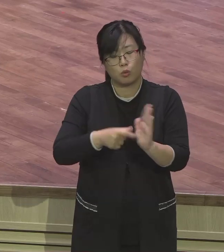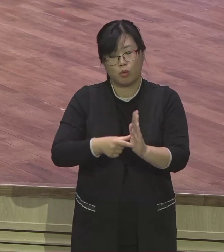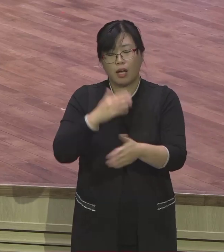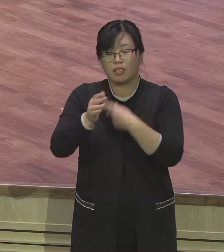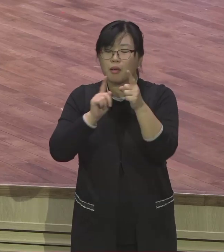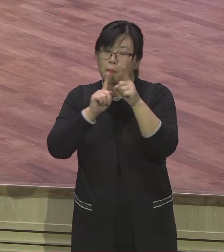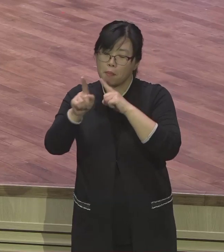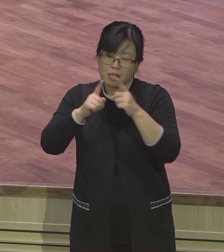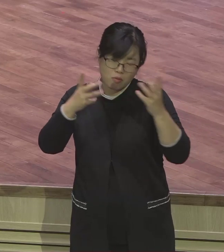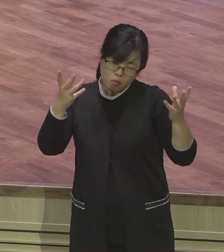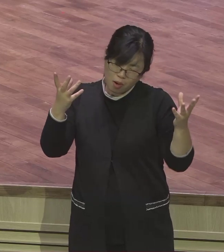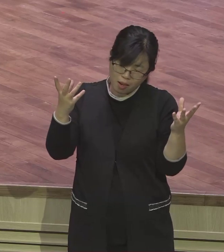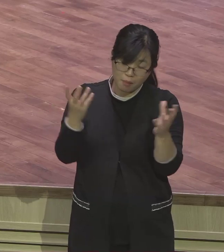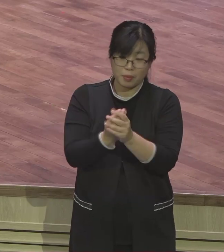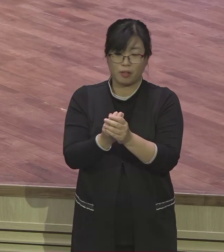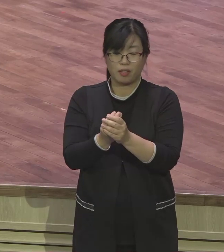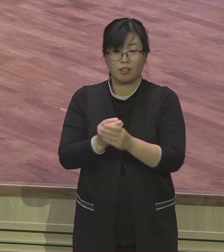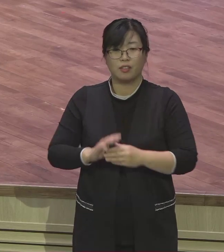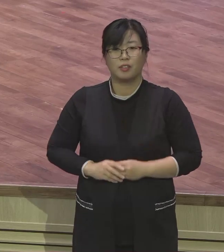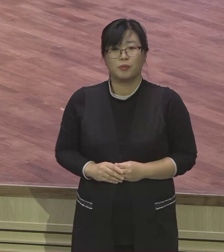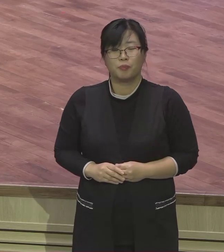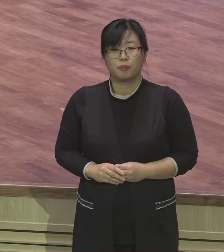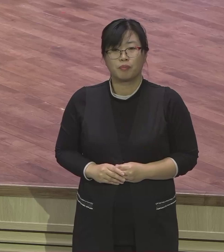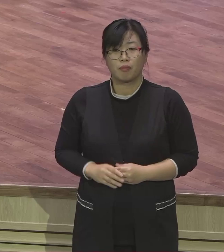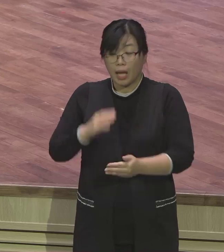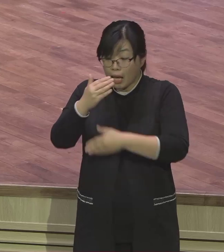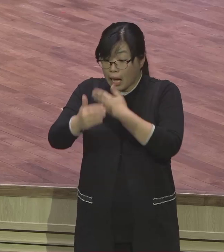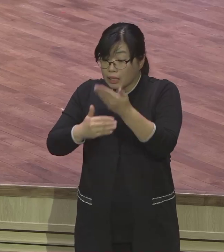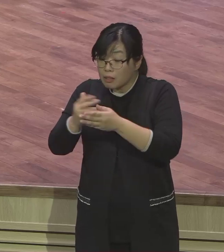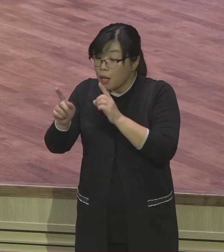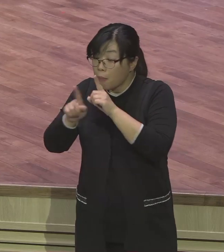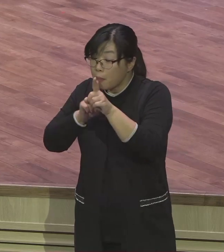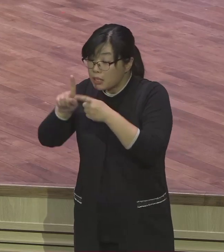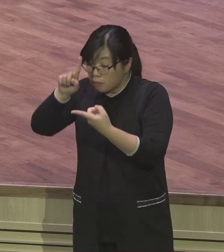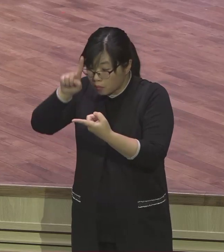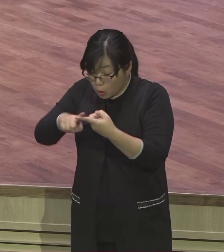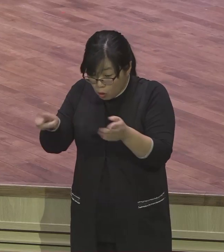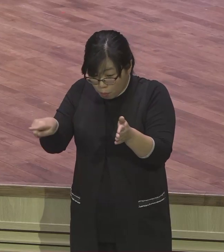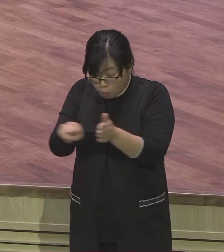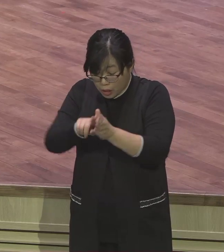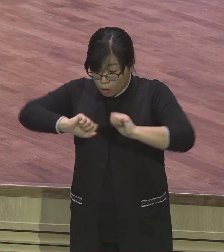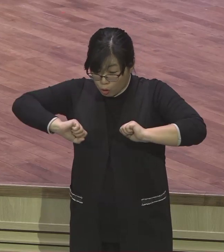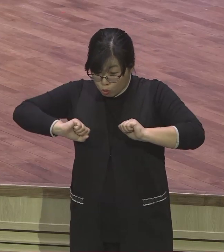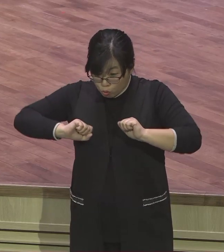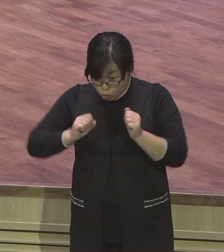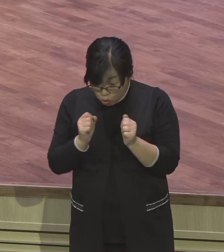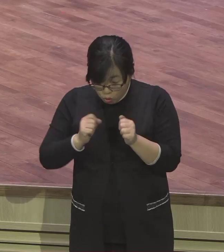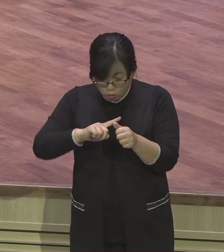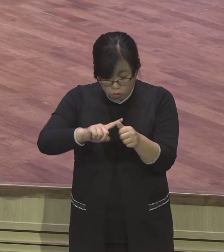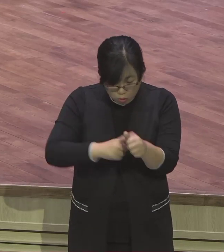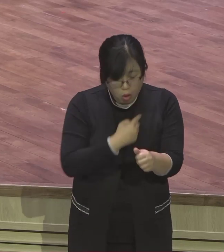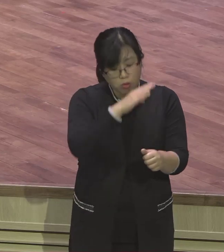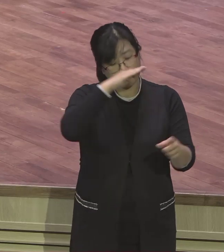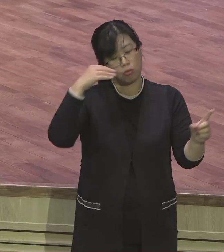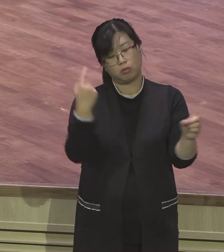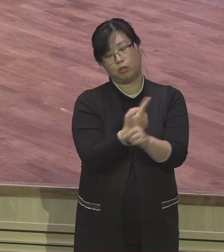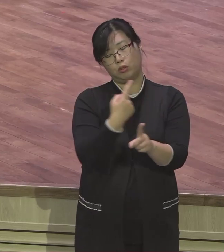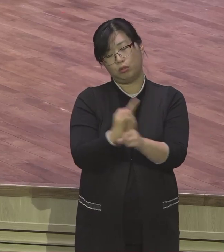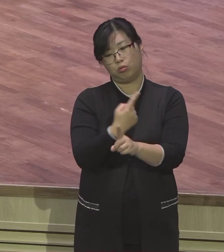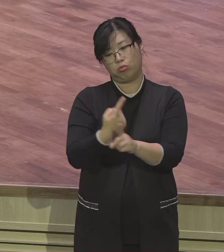말씀대로 믿고 순종할 때 치유와 회복이 일어납니다. 말씀 순종할 때 변화와 성장이 확